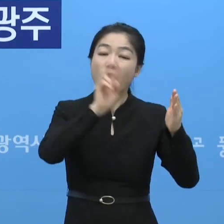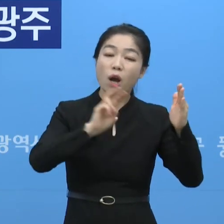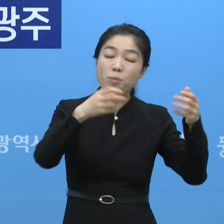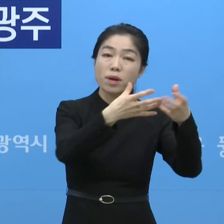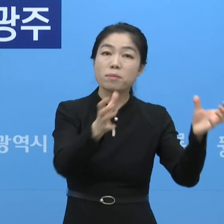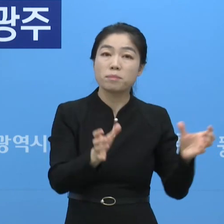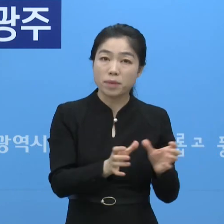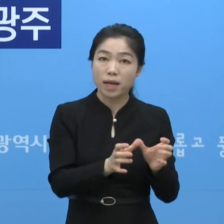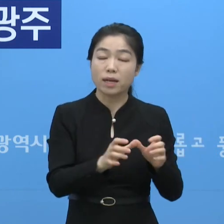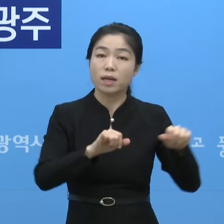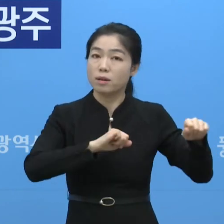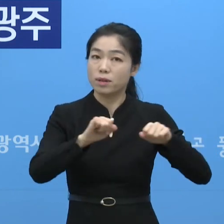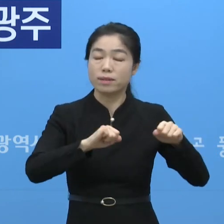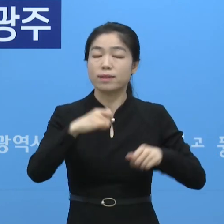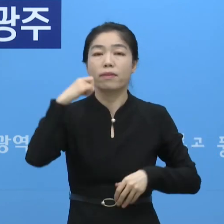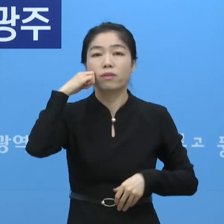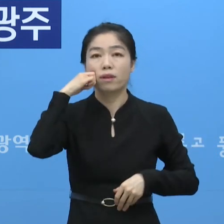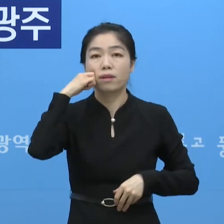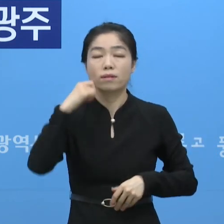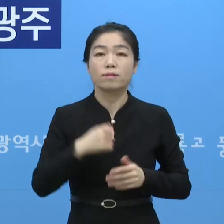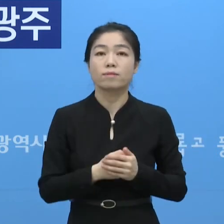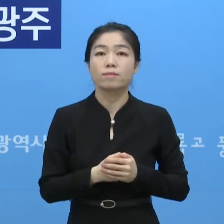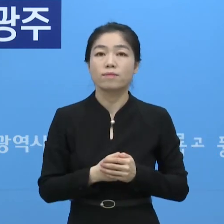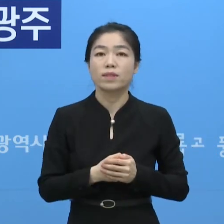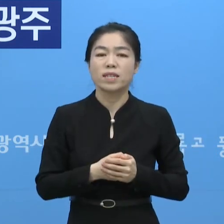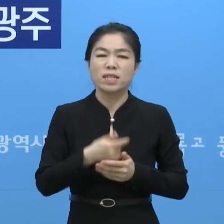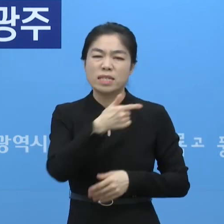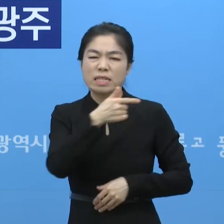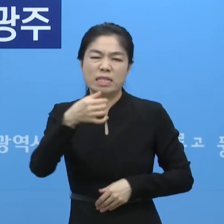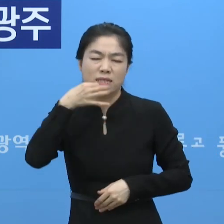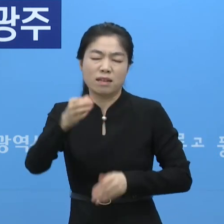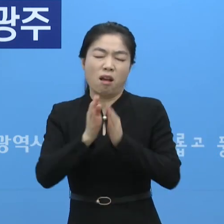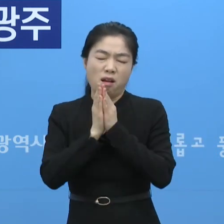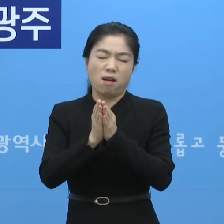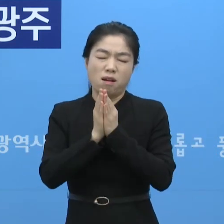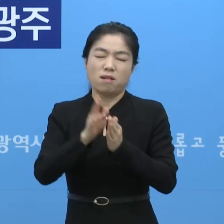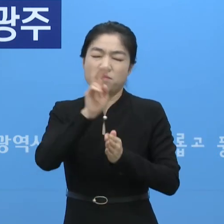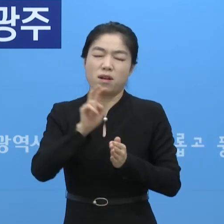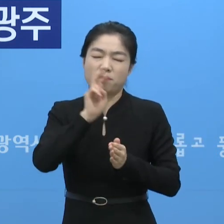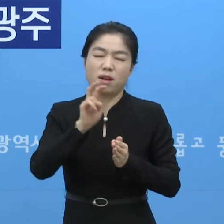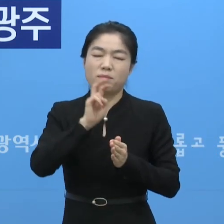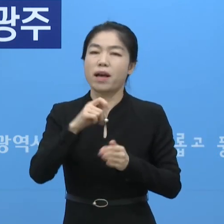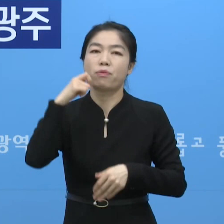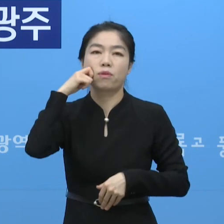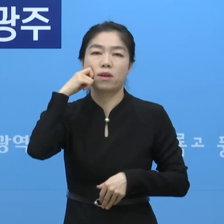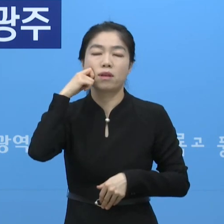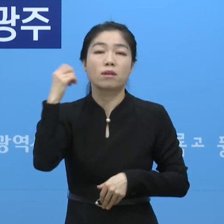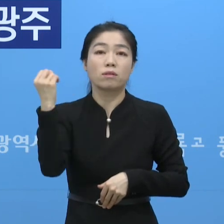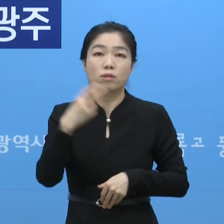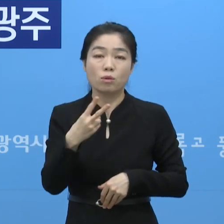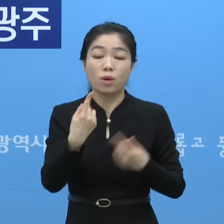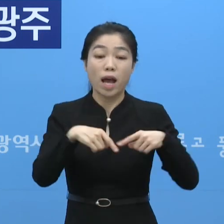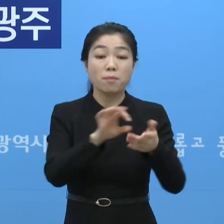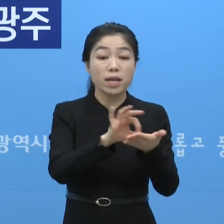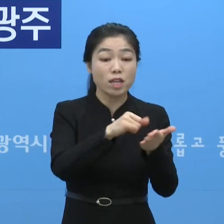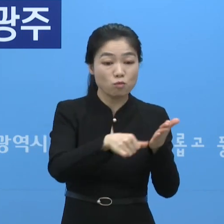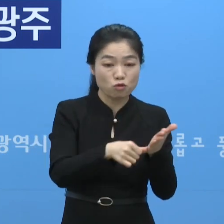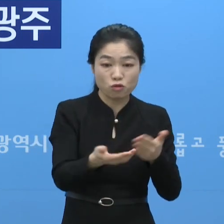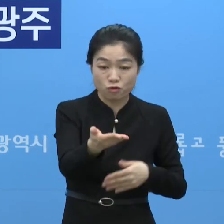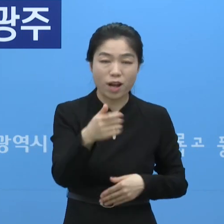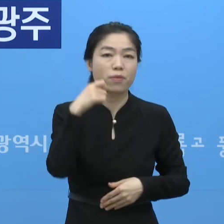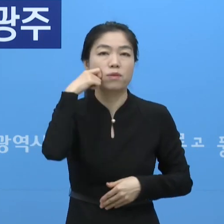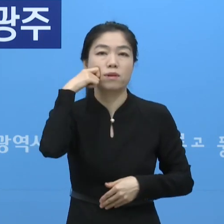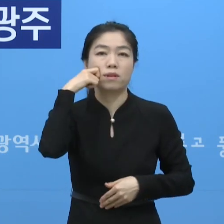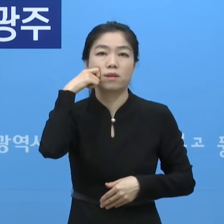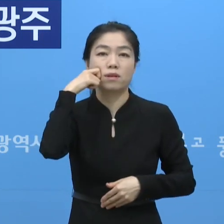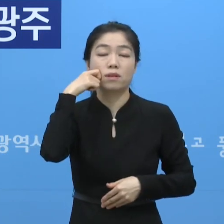활동을 하지 않는다든가 큰 소리로 기도하거나 암송을 하지 않아야 되고요. 그다음에 공용 물품을 공급하면 안